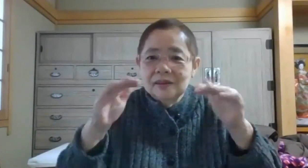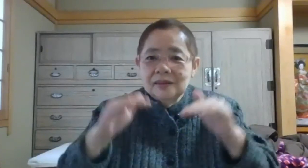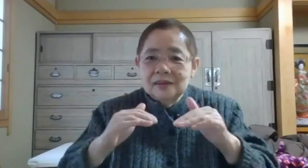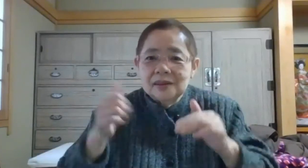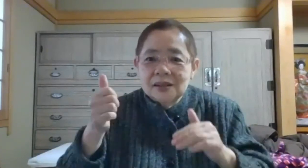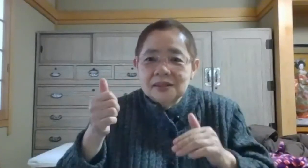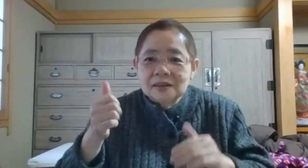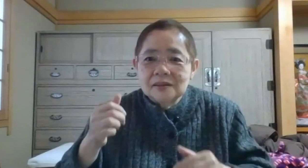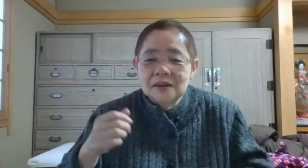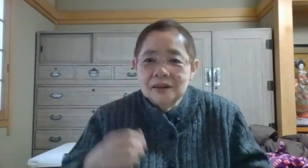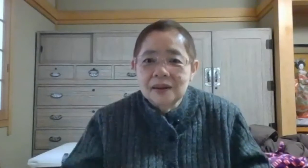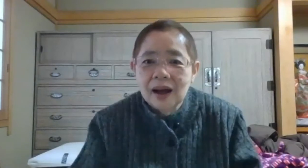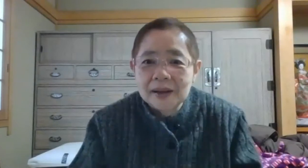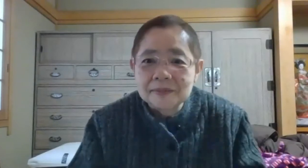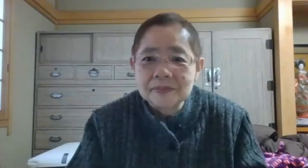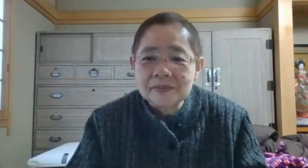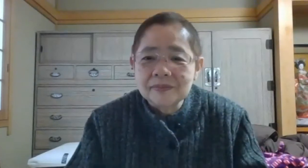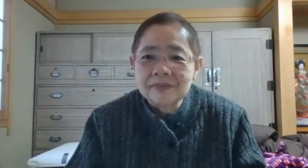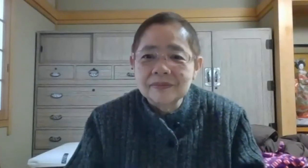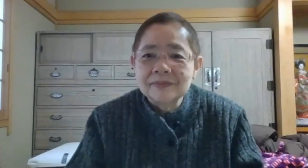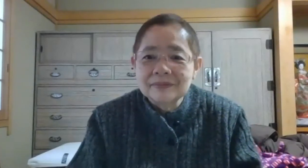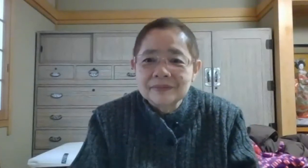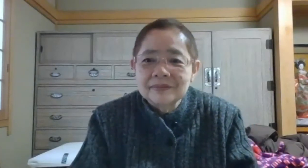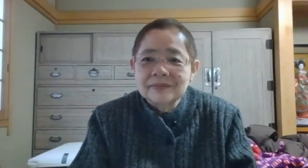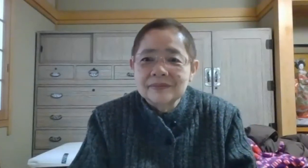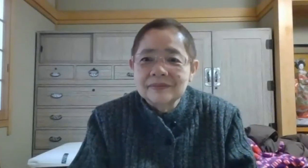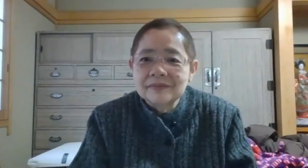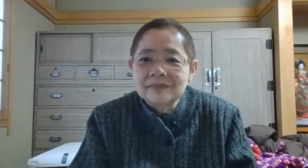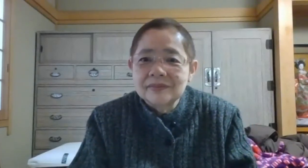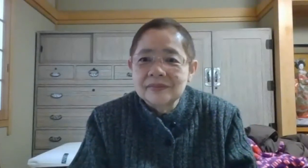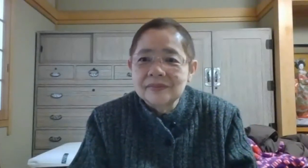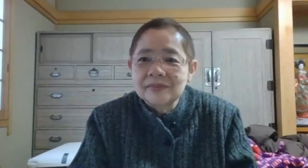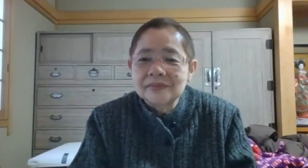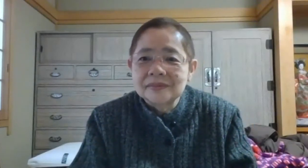竹さんと僕は、13年の付き合いなんですよね。